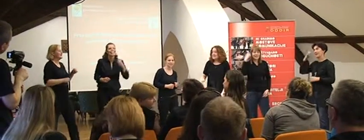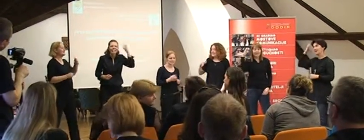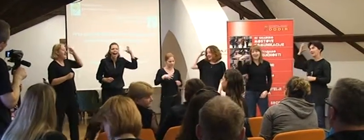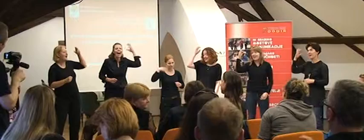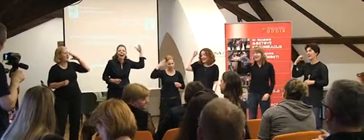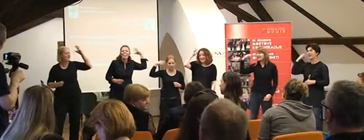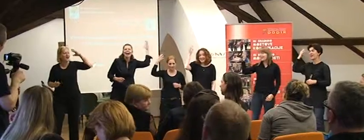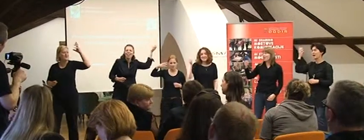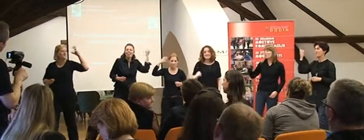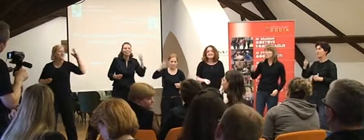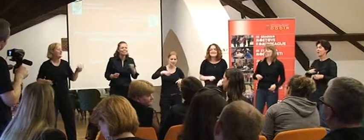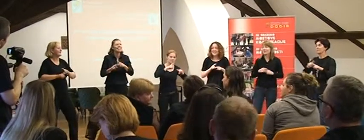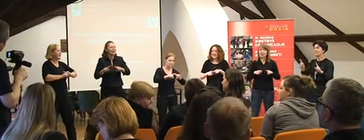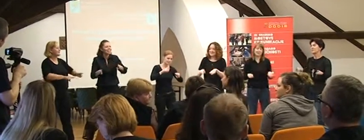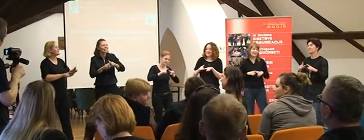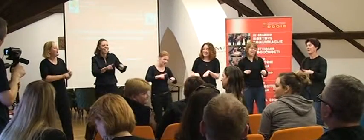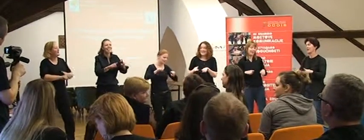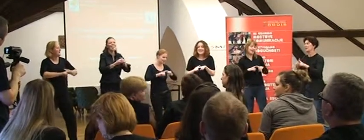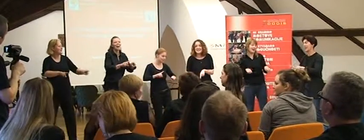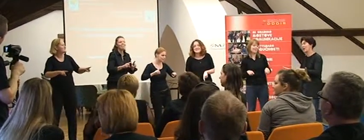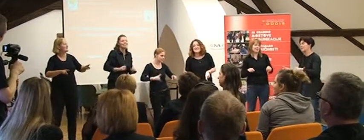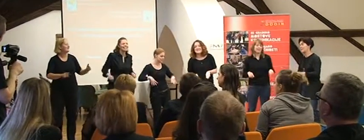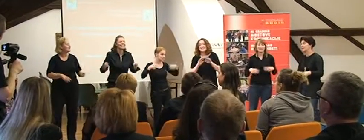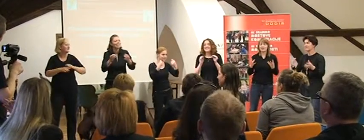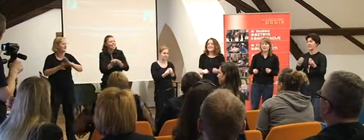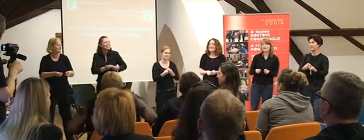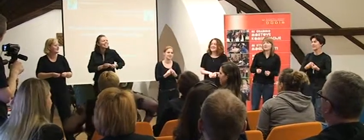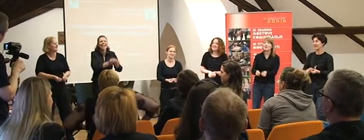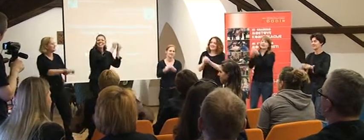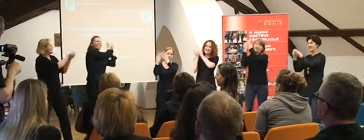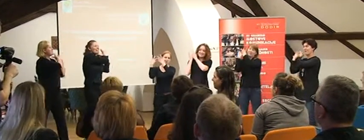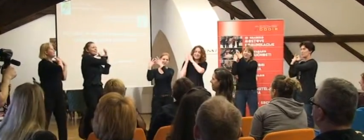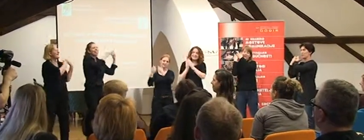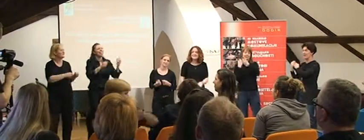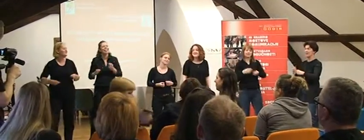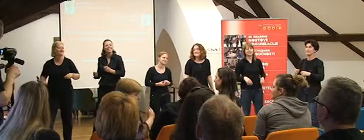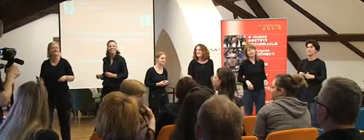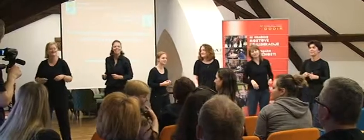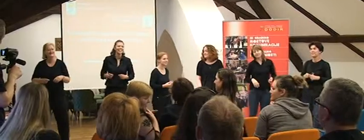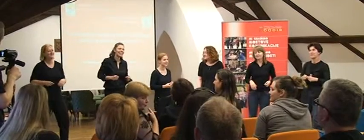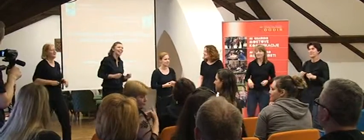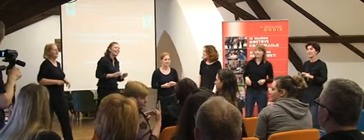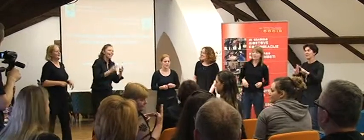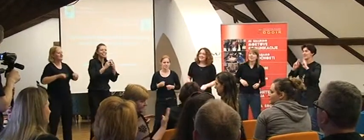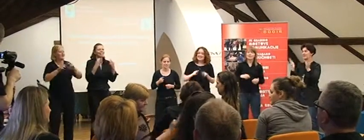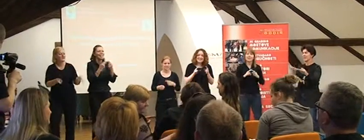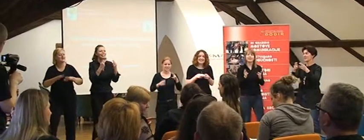Sanjam da ostavljam Sve iza sebe Svijet